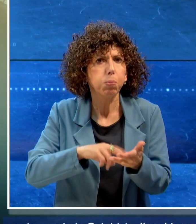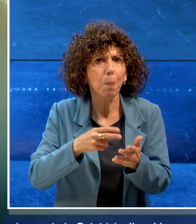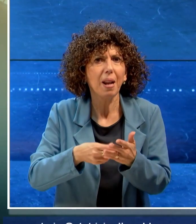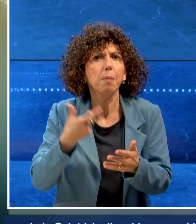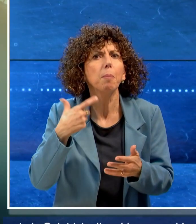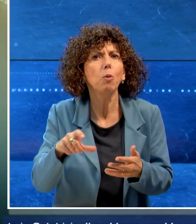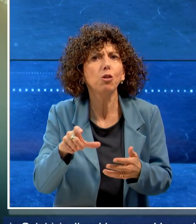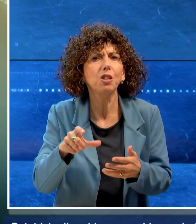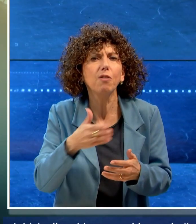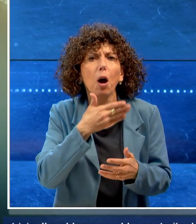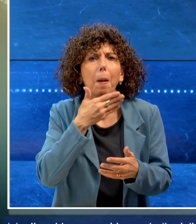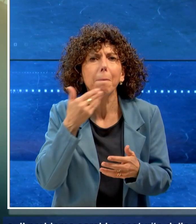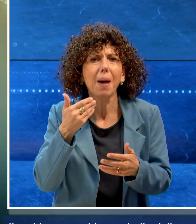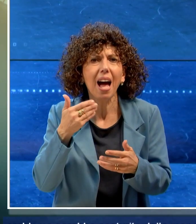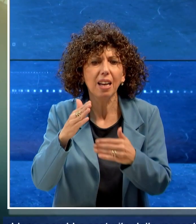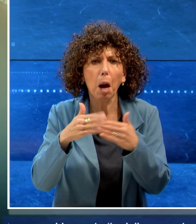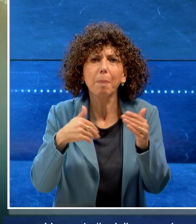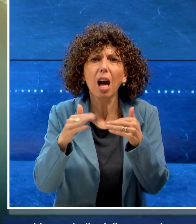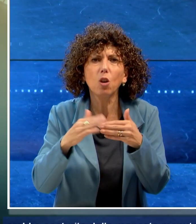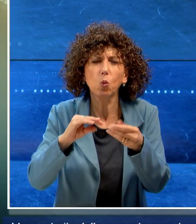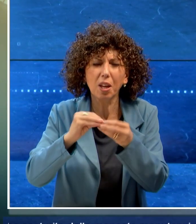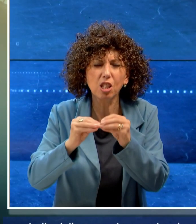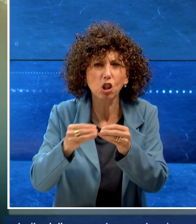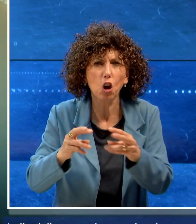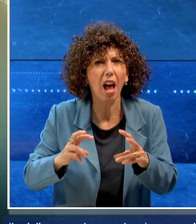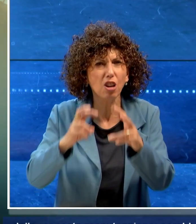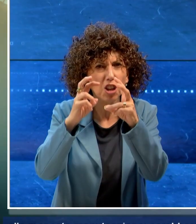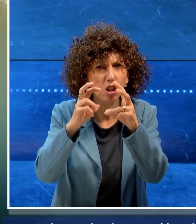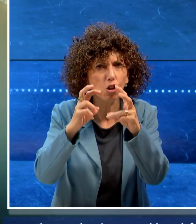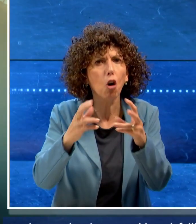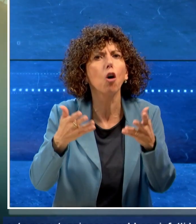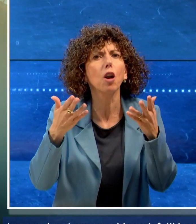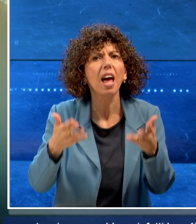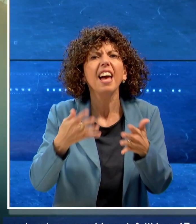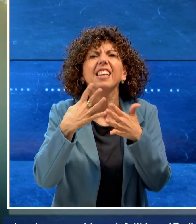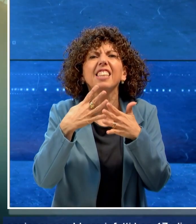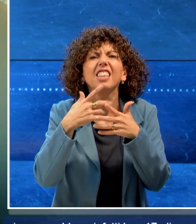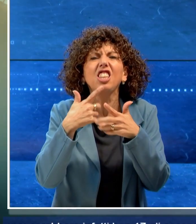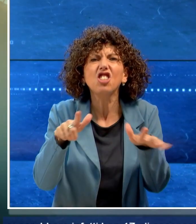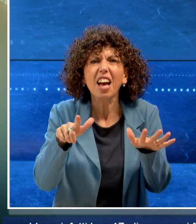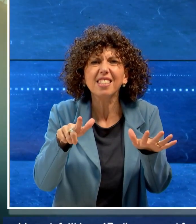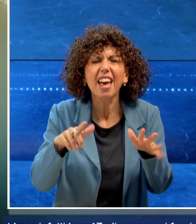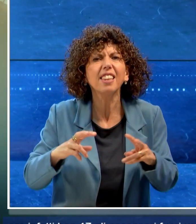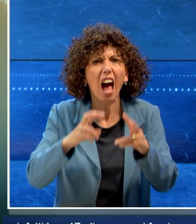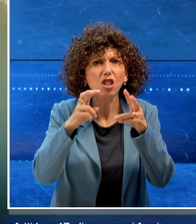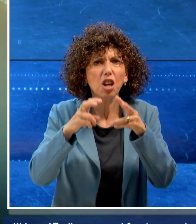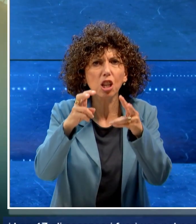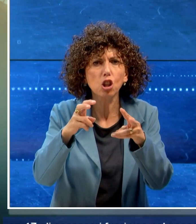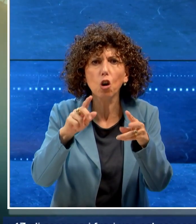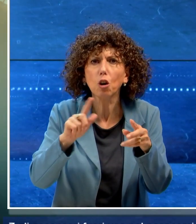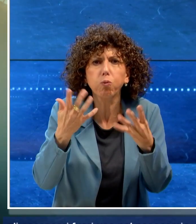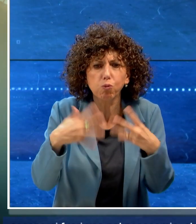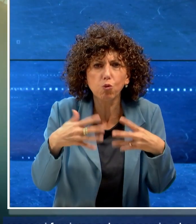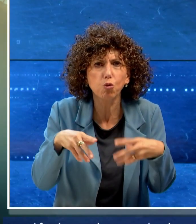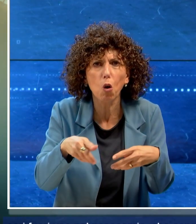scaturito dalla mancata manutenzione sarebbero infatti ben 17 gli ascensori fuori uso